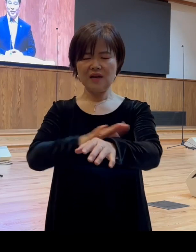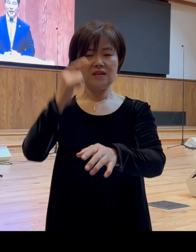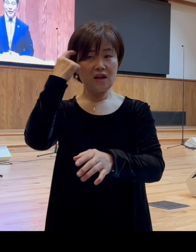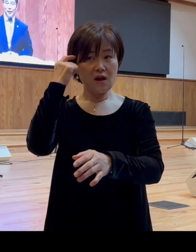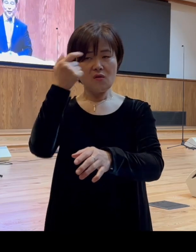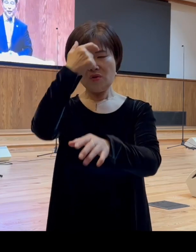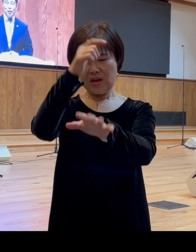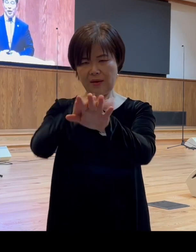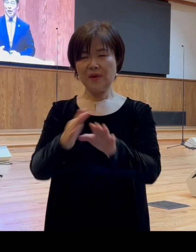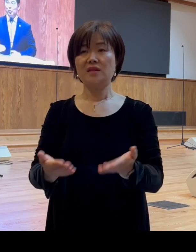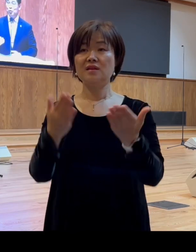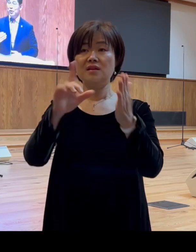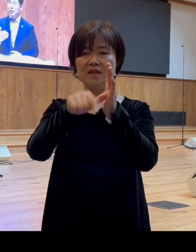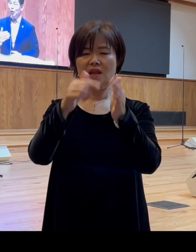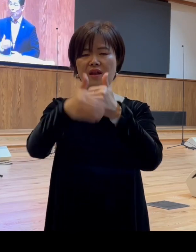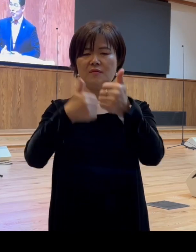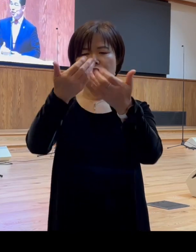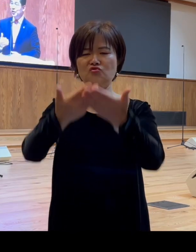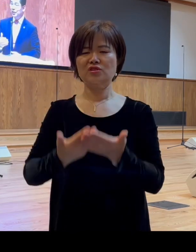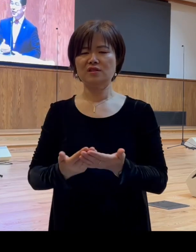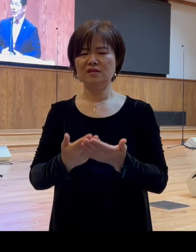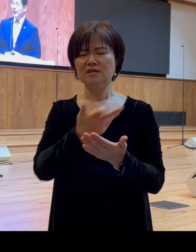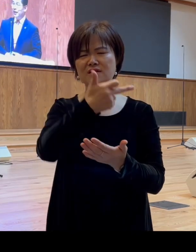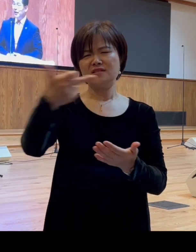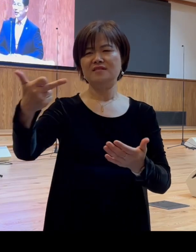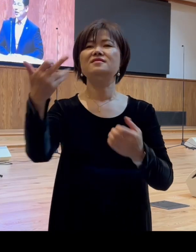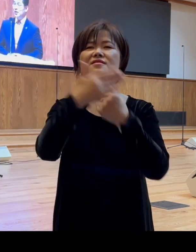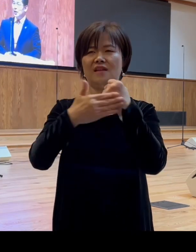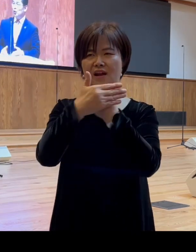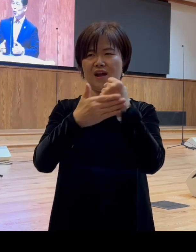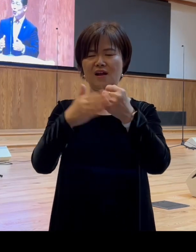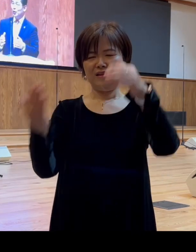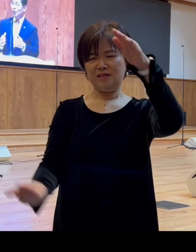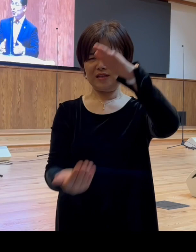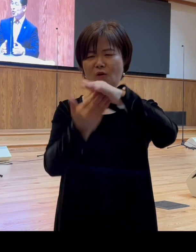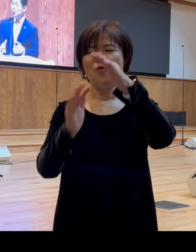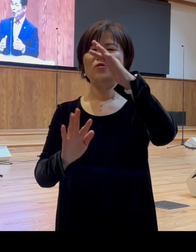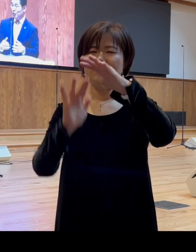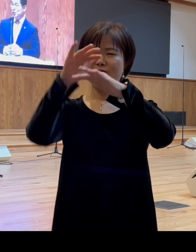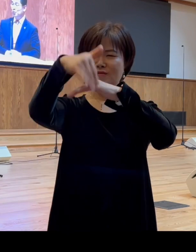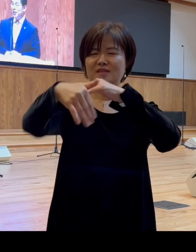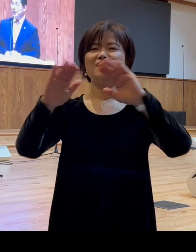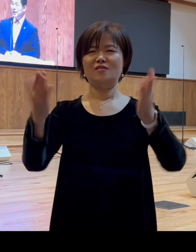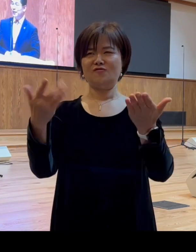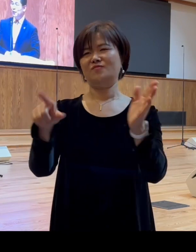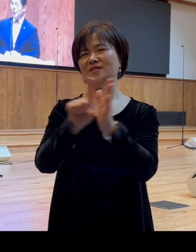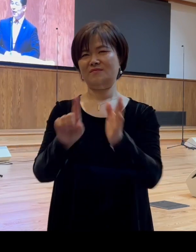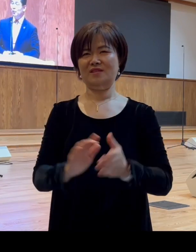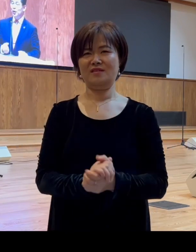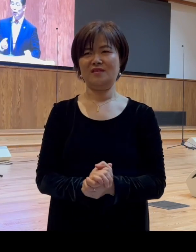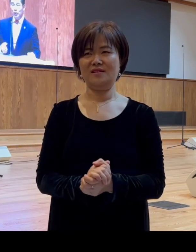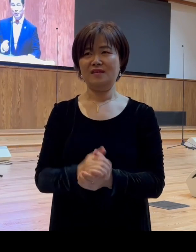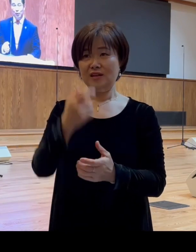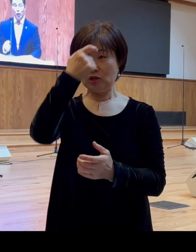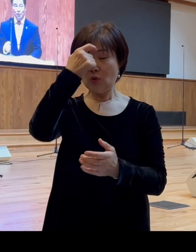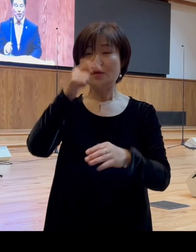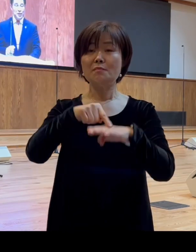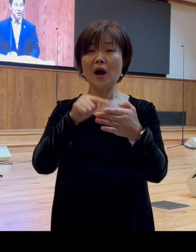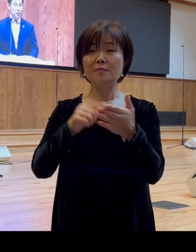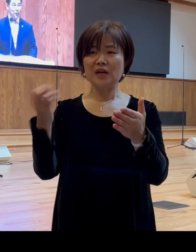그럼 하나님이 주시는 넘치는 은혜가 차고 넘칠 줄로 믿습니다 그럼 기도하는 마음으로 함께 참여해서